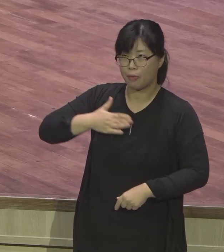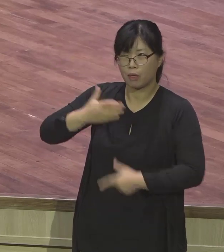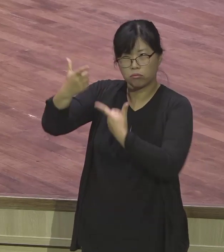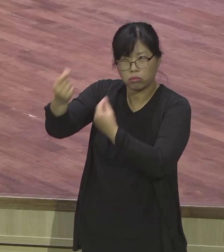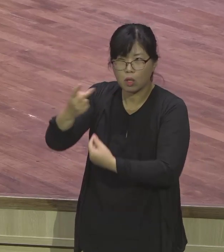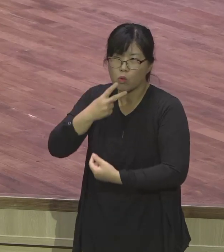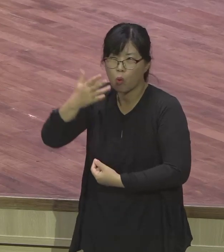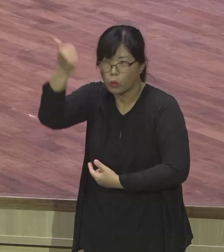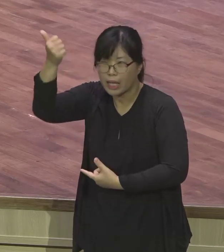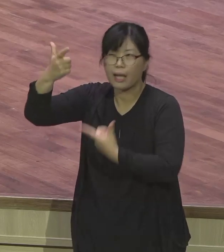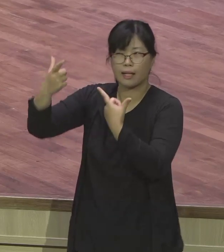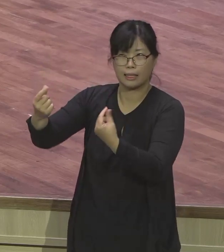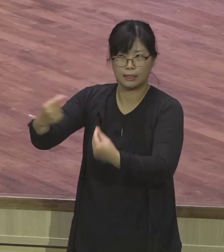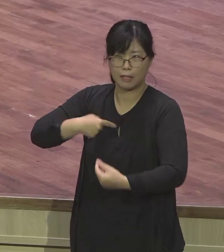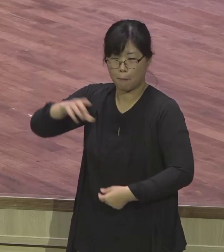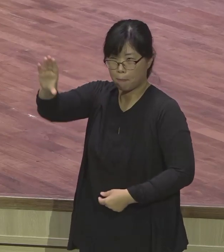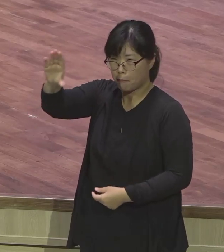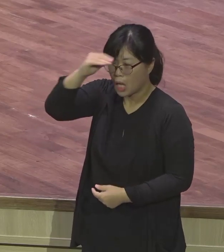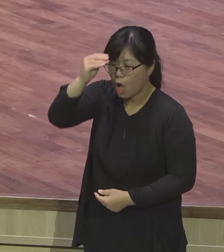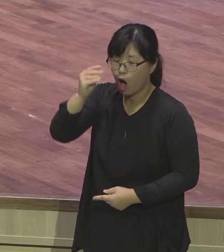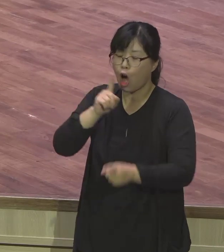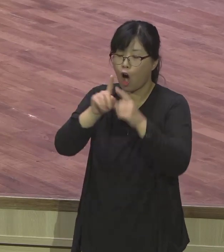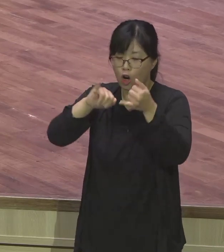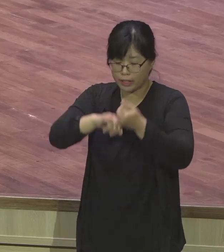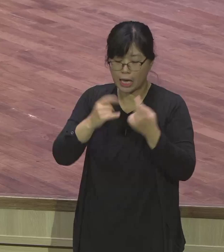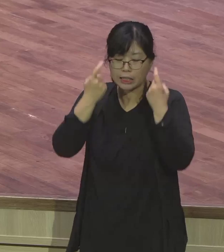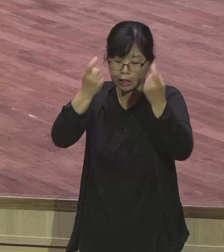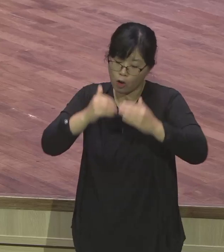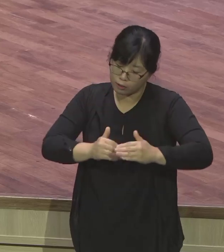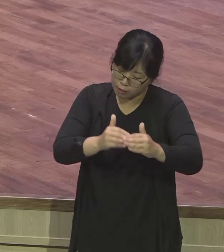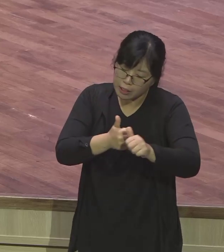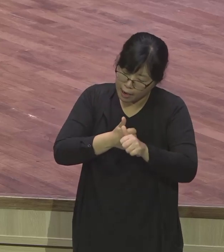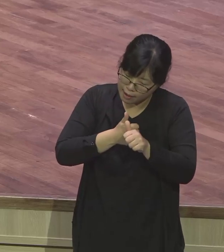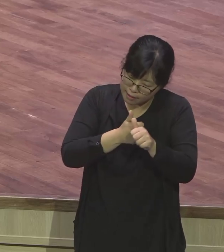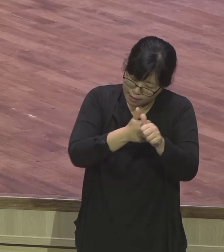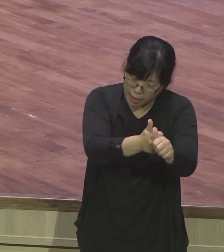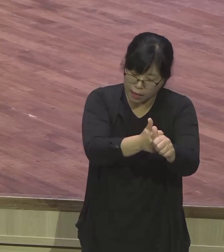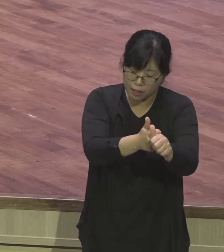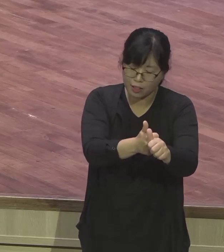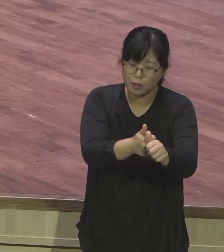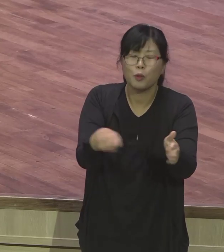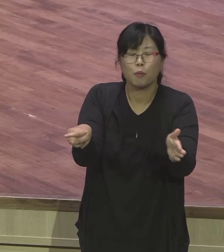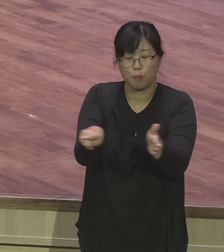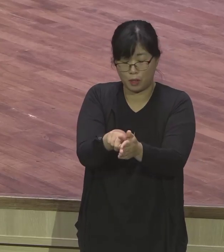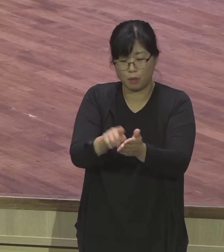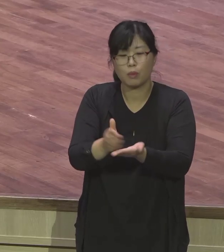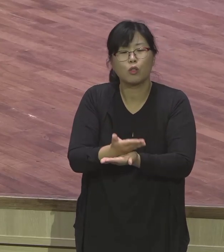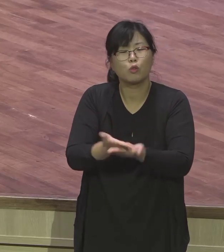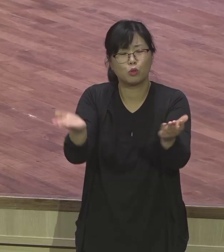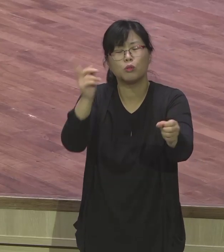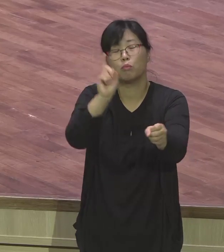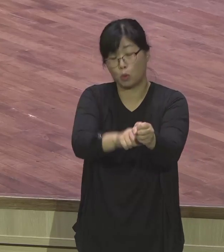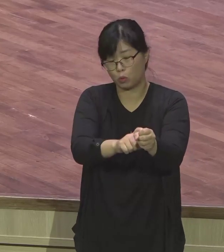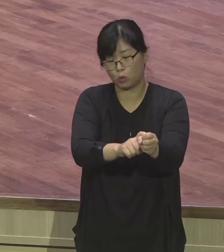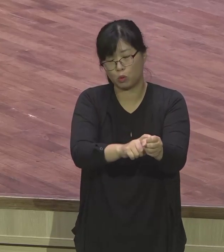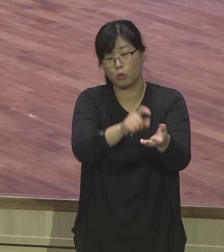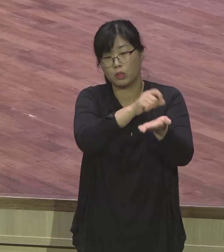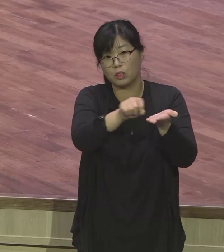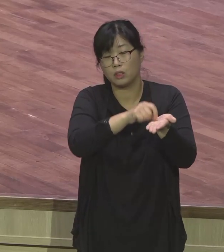본문에 보면 더디 요셉이 하나님의 정확한 시간별 속에서 당시 세계 최강국이었던